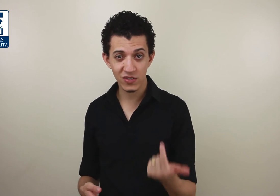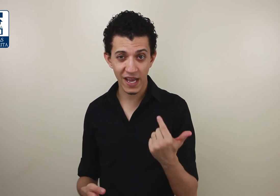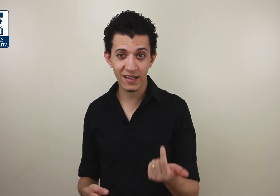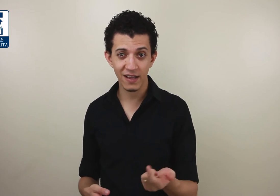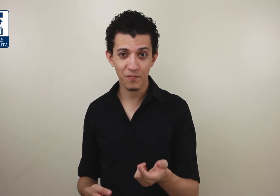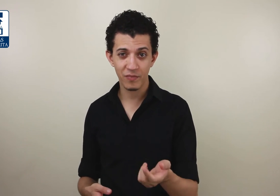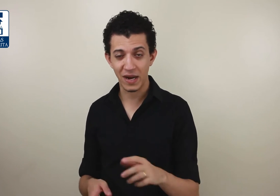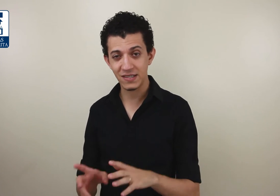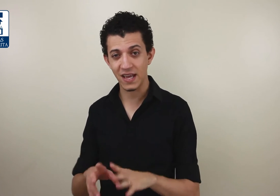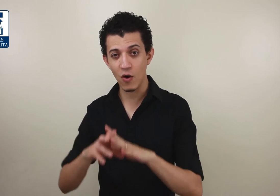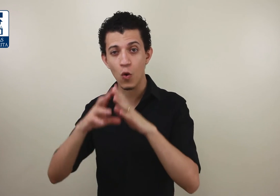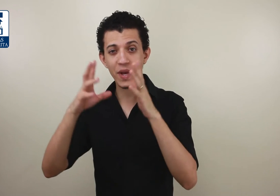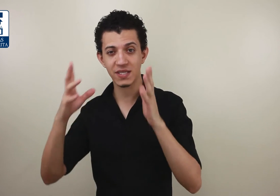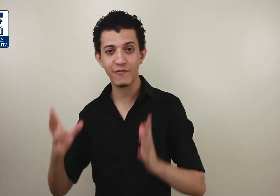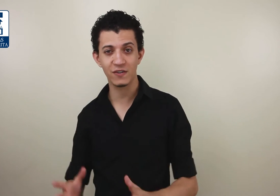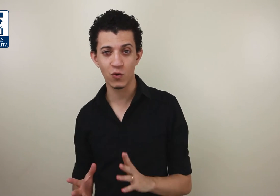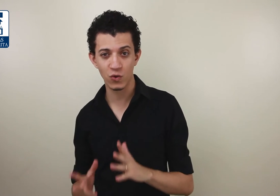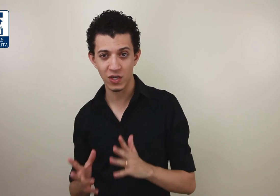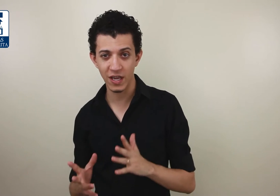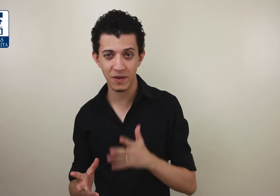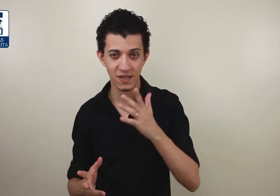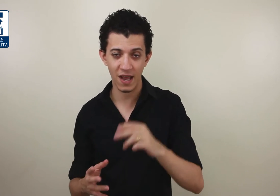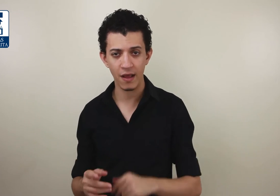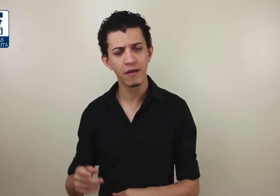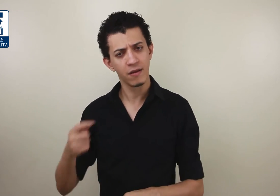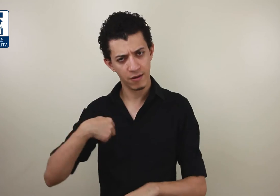certa para dizer, eu comecei a fazer um curso de Libras, é...